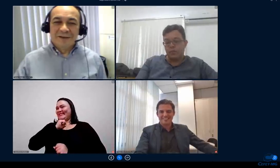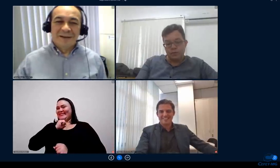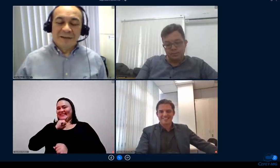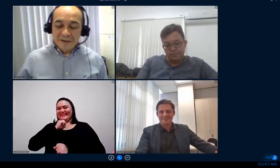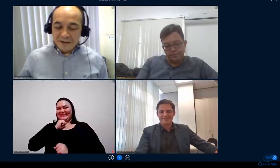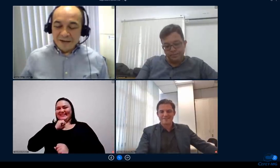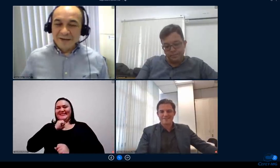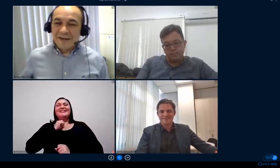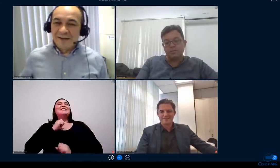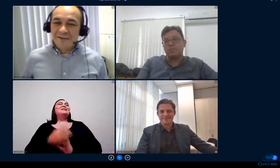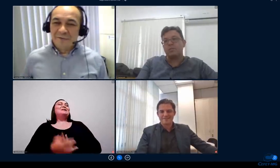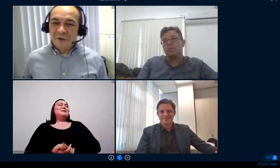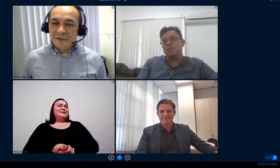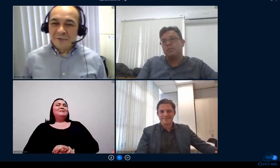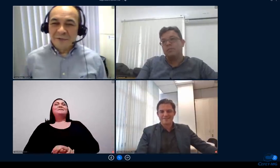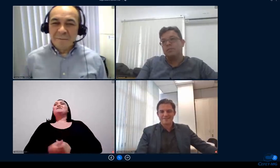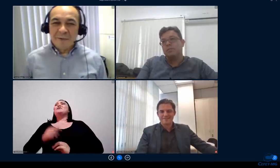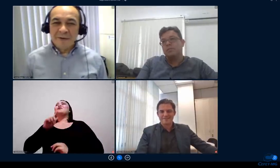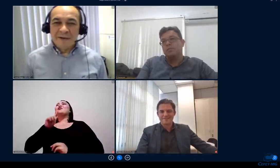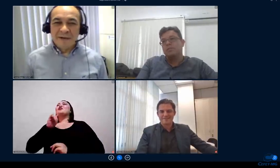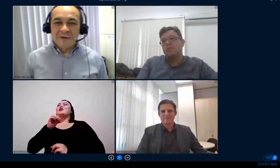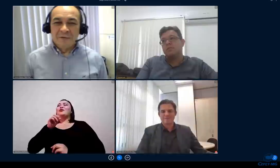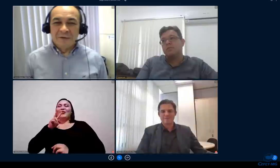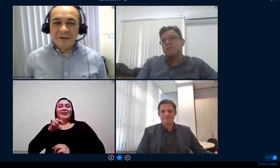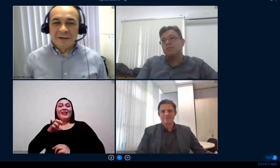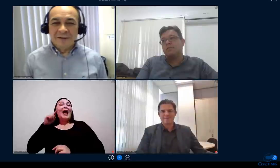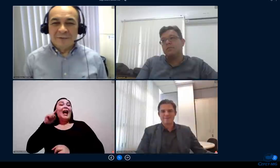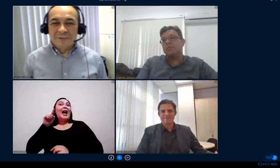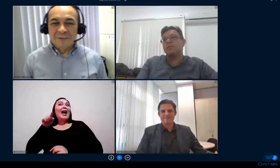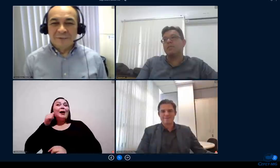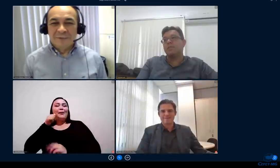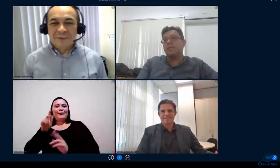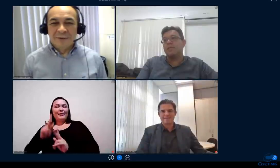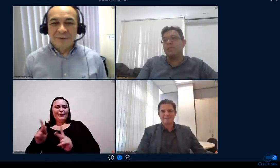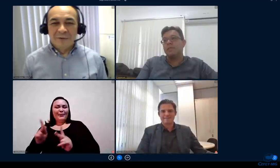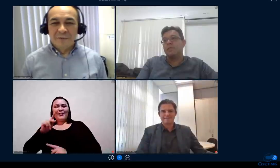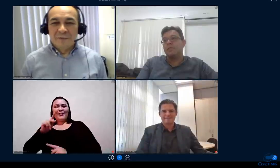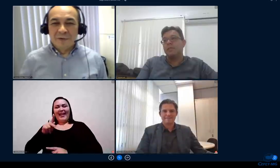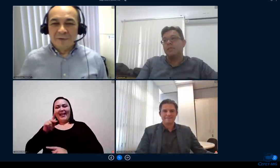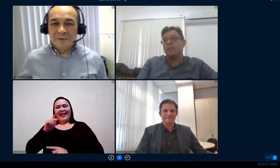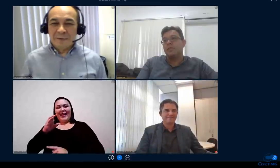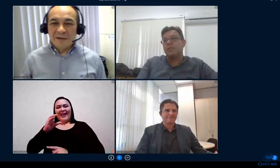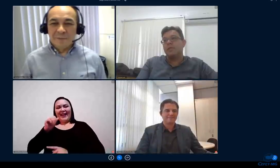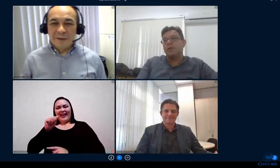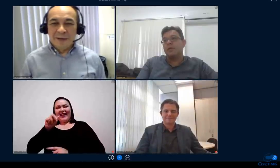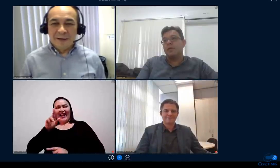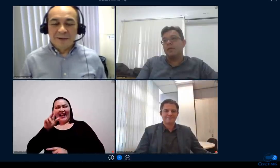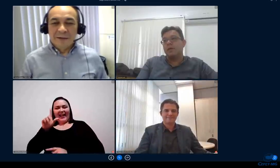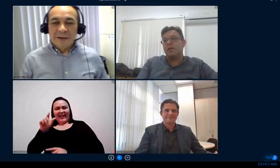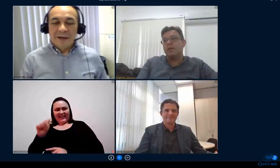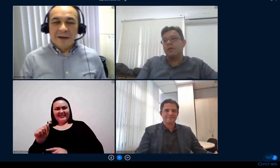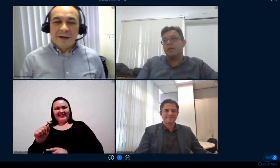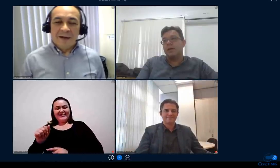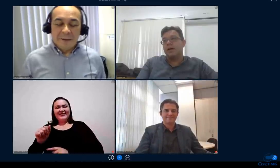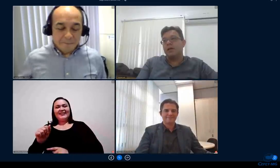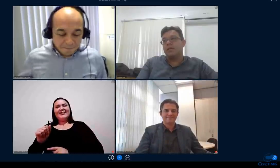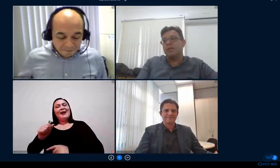Giovanni a Carla foi nossa contemporânea né Giovanni lá no no fórum abraço pra ela